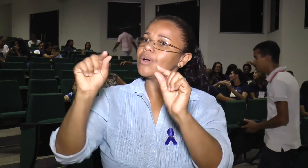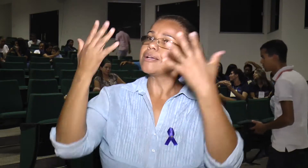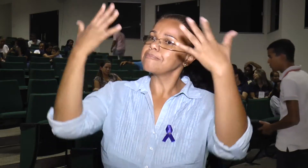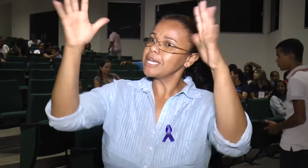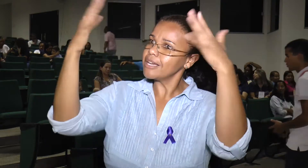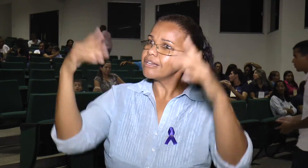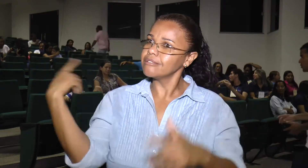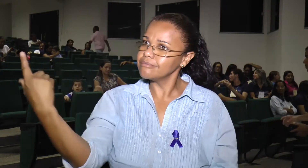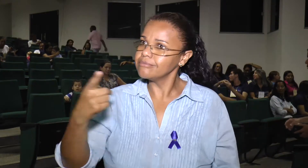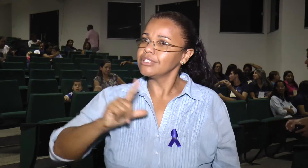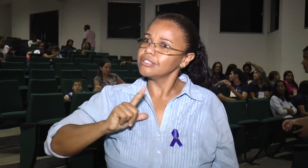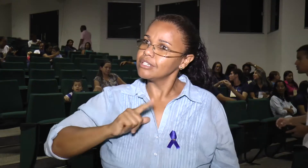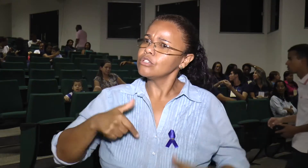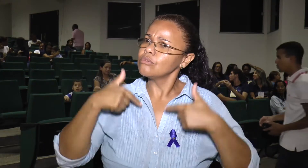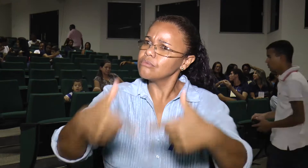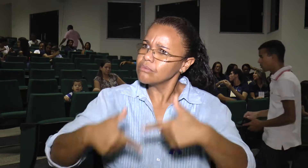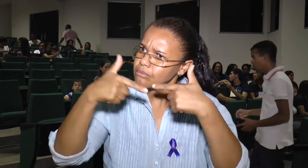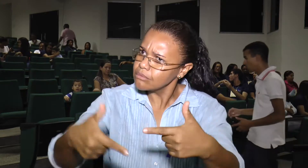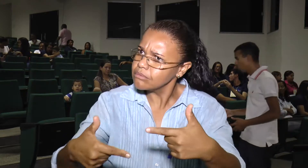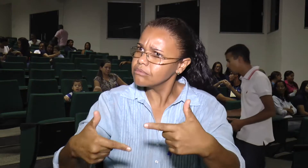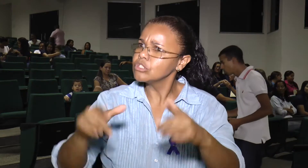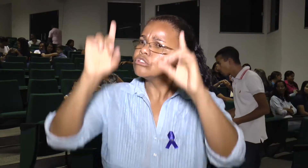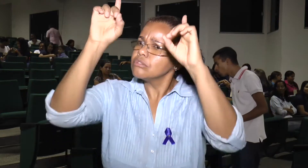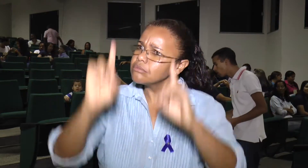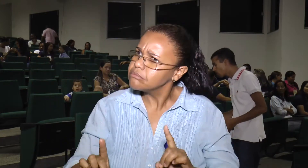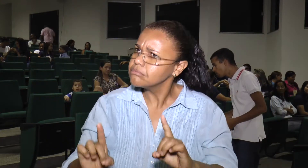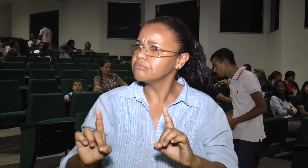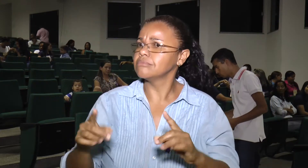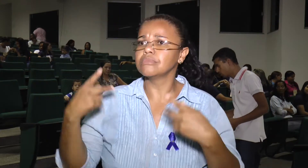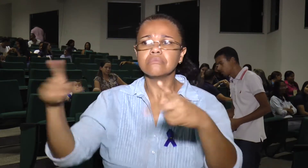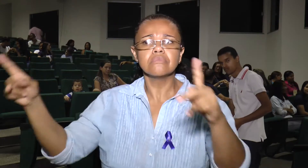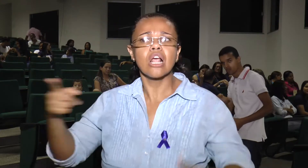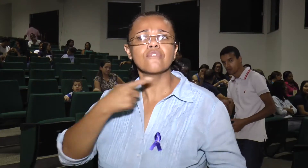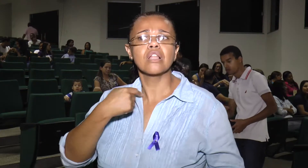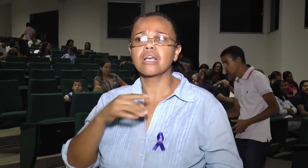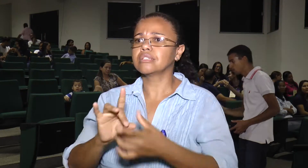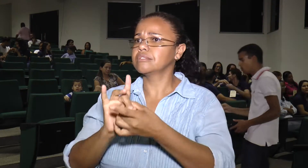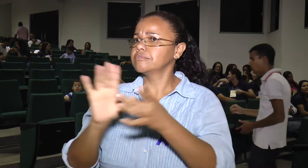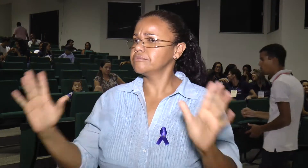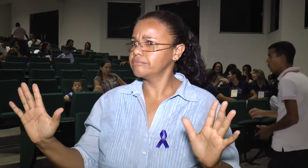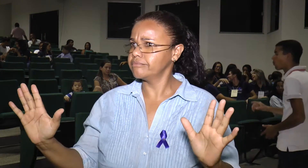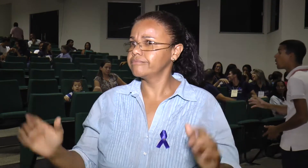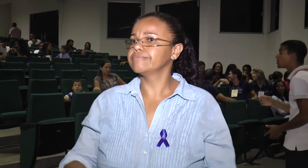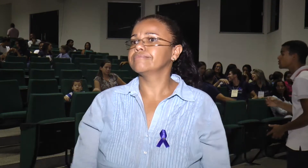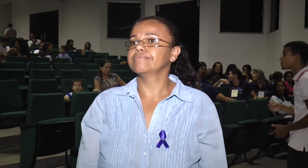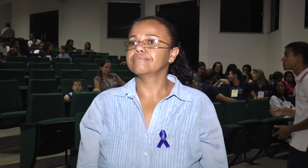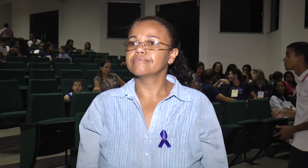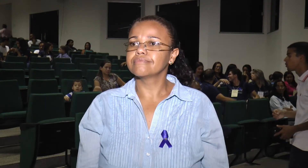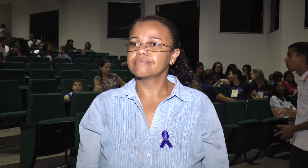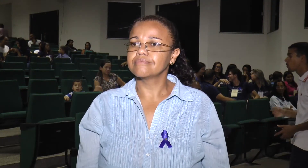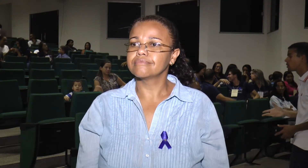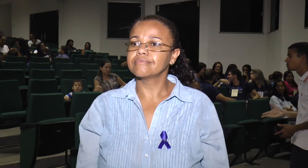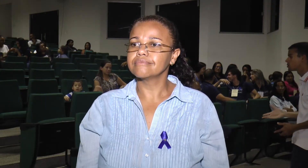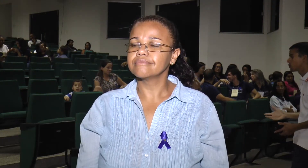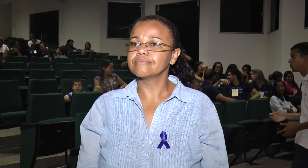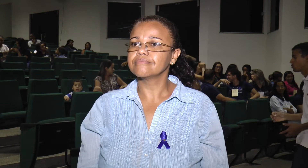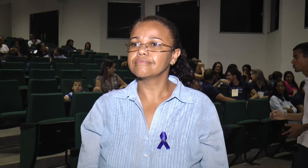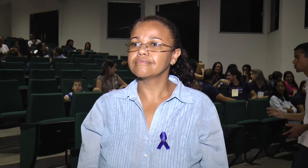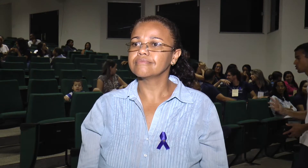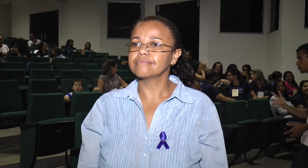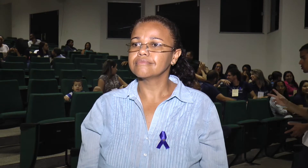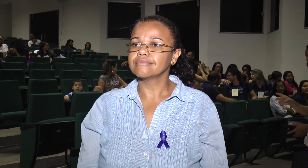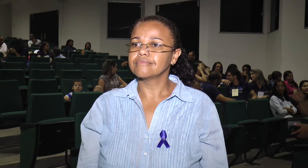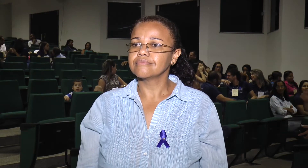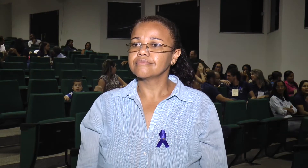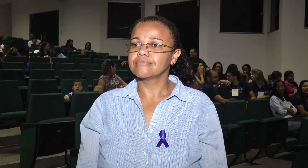que é comemorado as nossas lutas, os nossos direitos São pessoas que tiveram muito